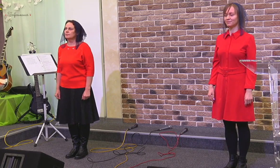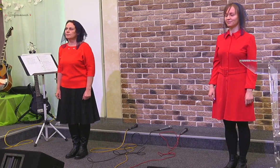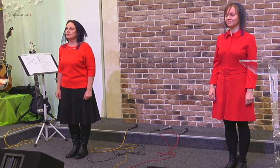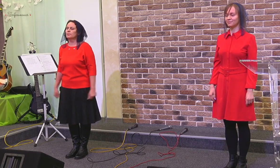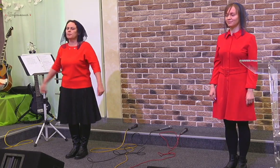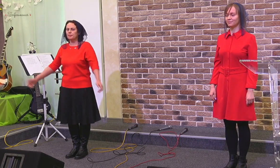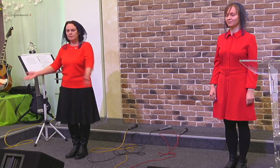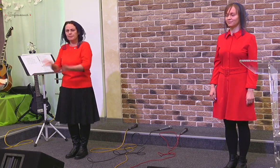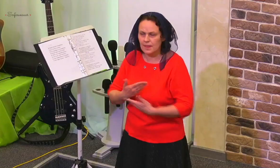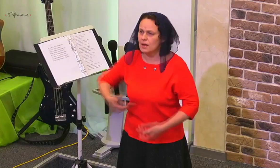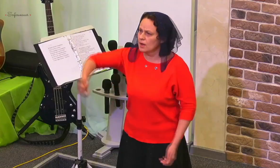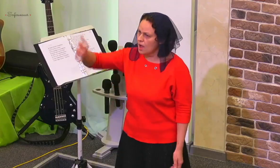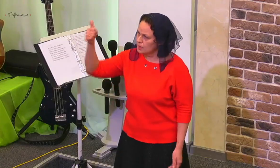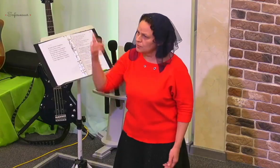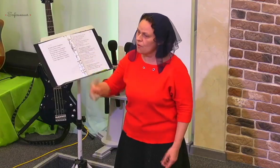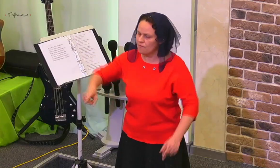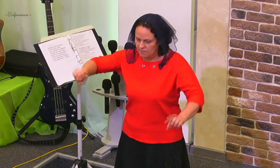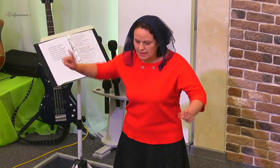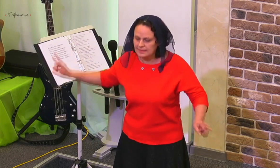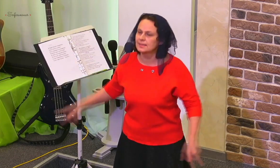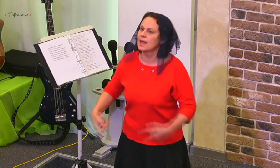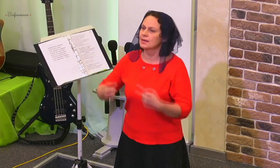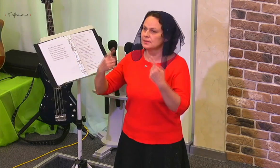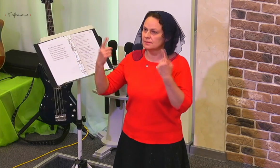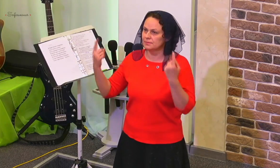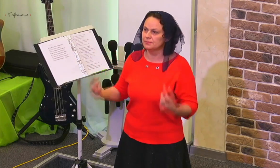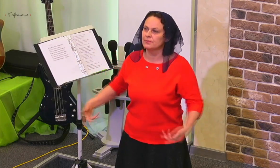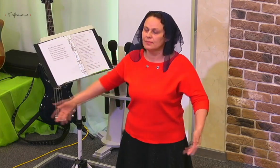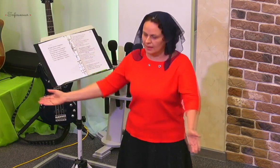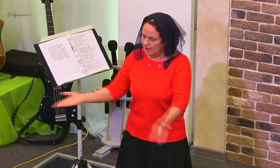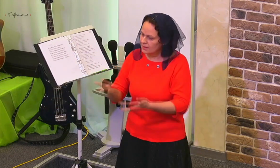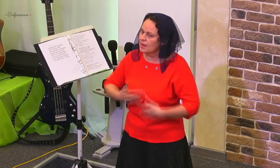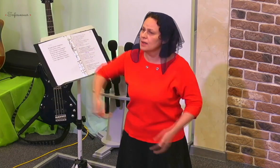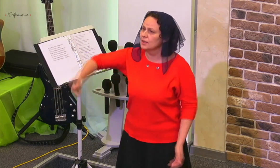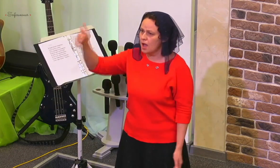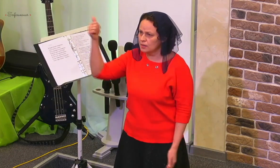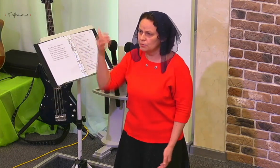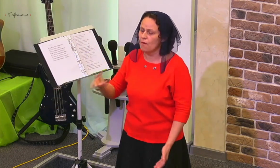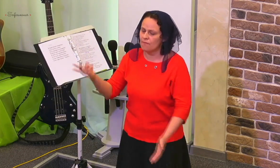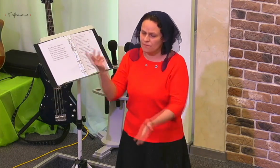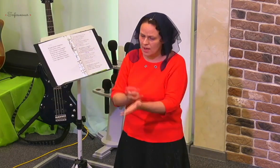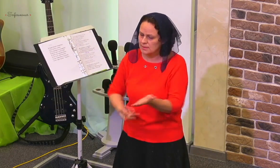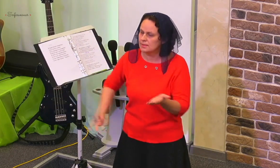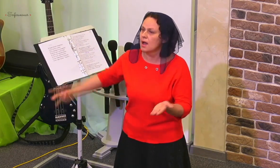Наш Господь воскрес Наш Господь воскрес стал